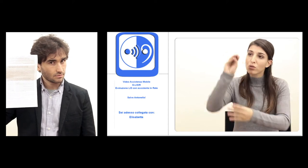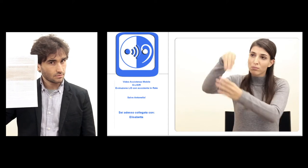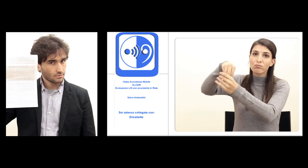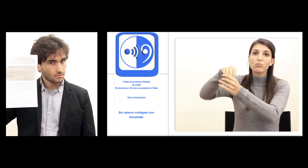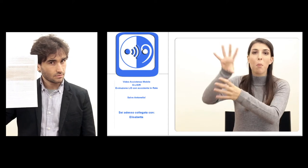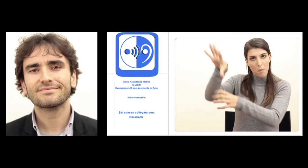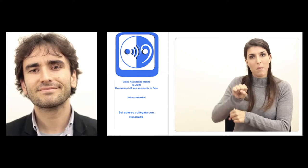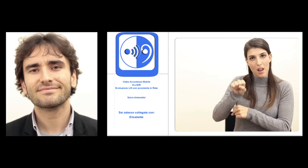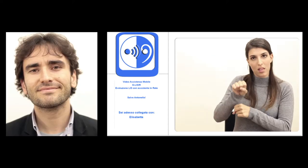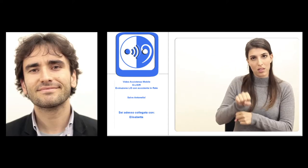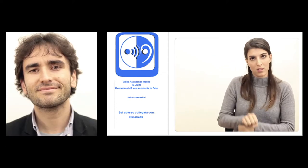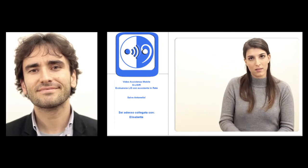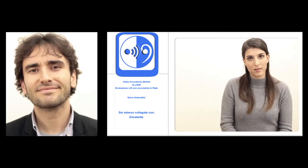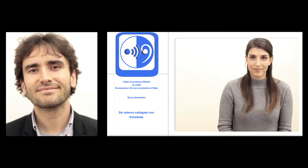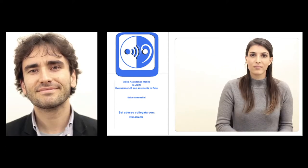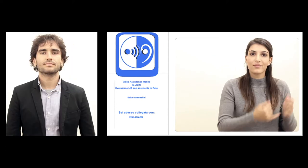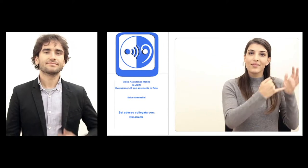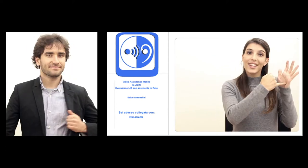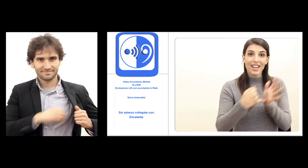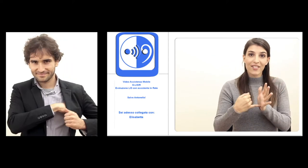E naturalmente serve un altro documento valido.